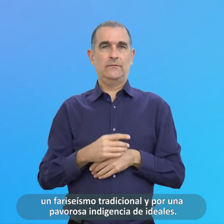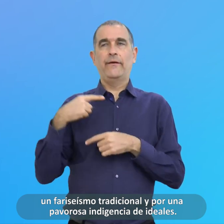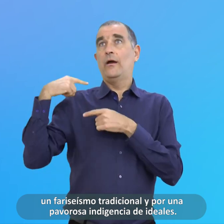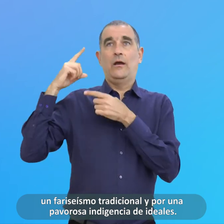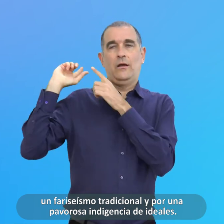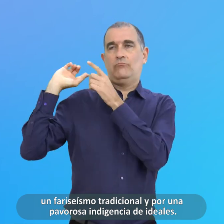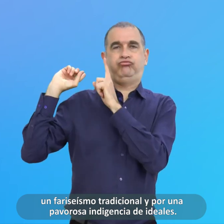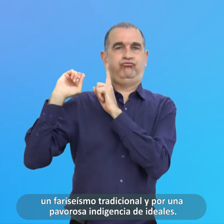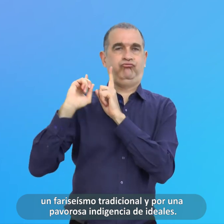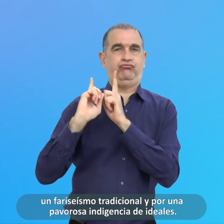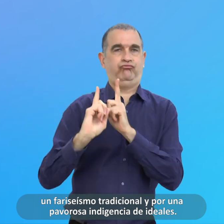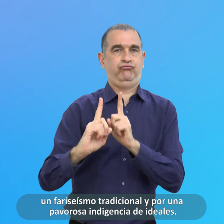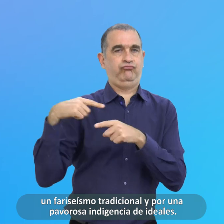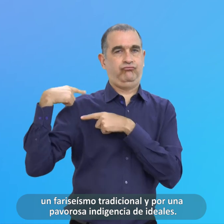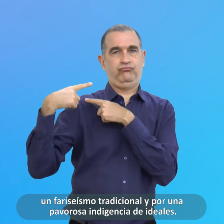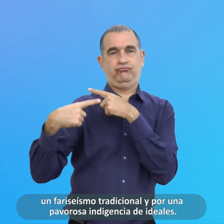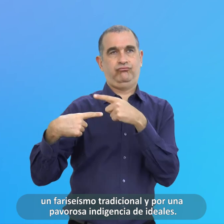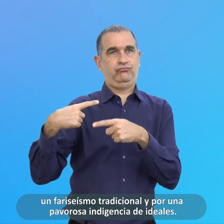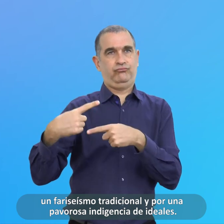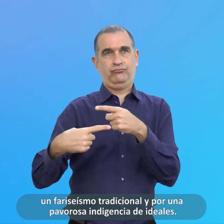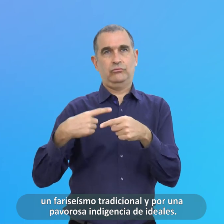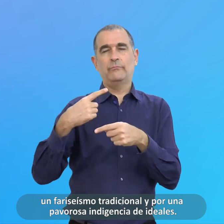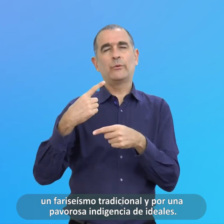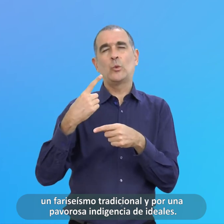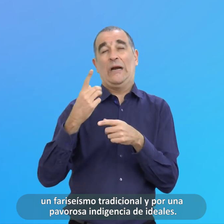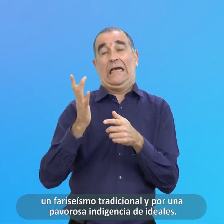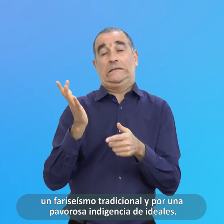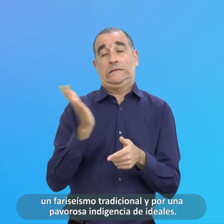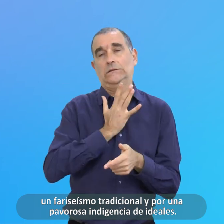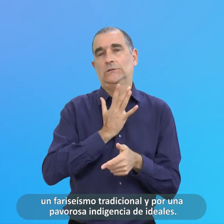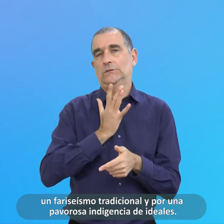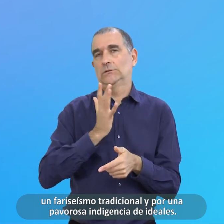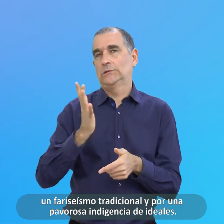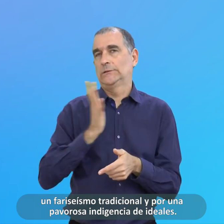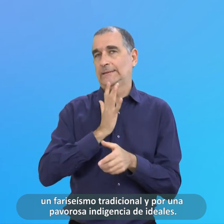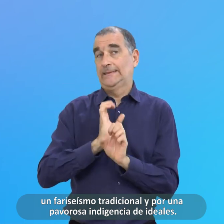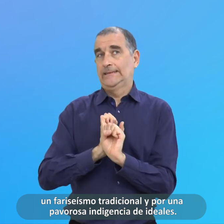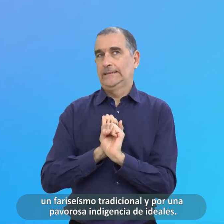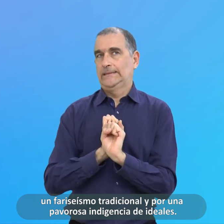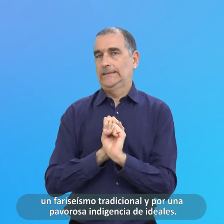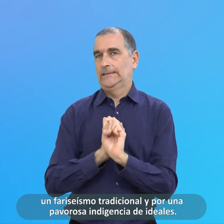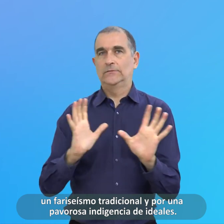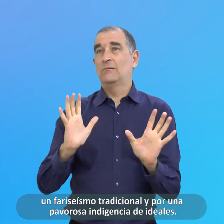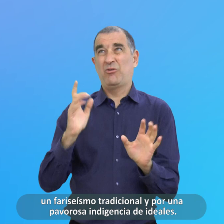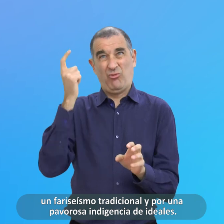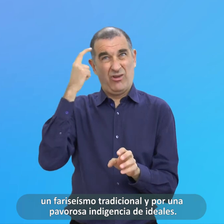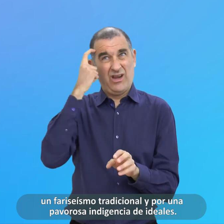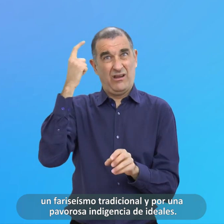Y Por Una Pavorosa Indigencia De Ideales